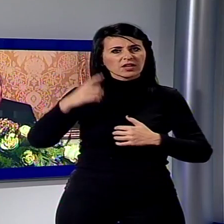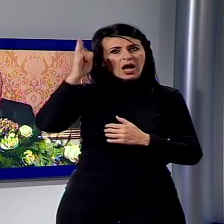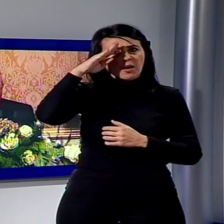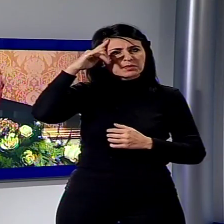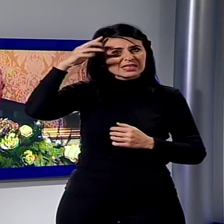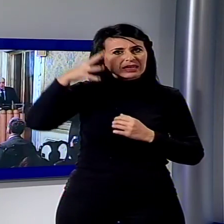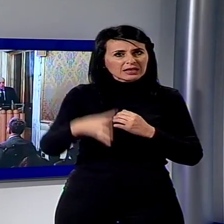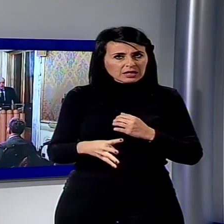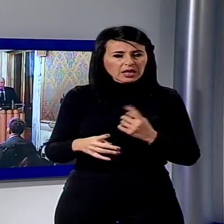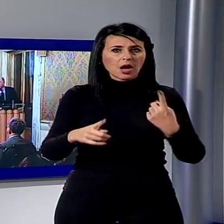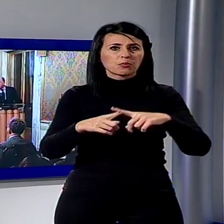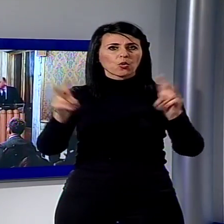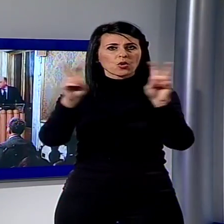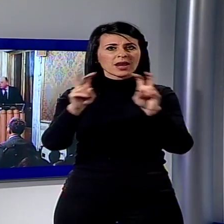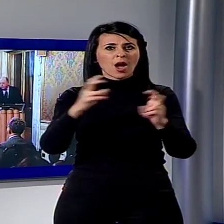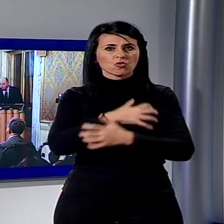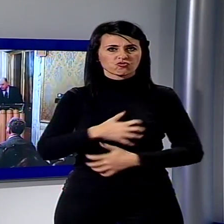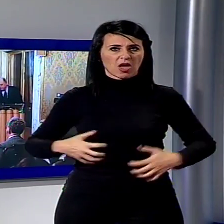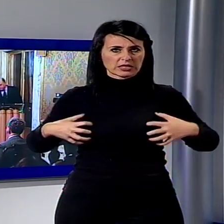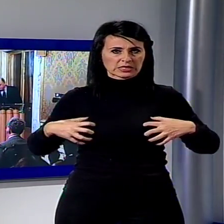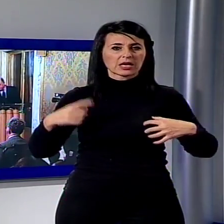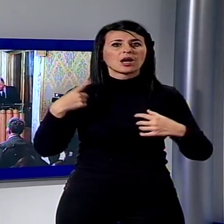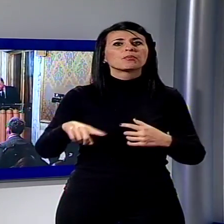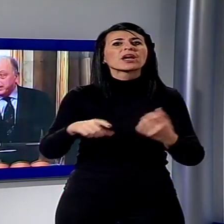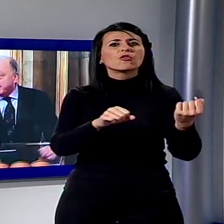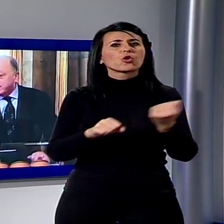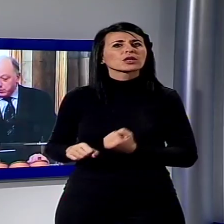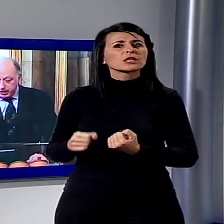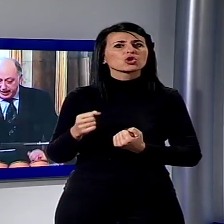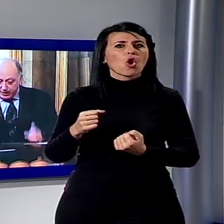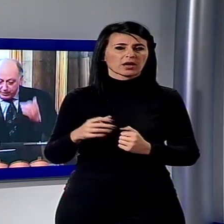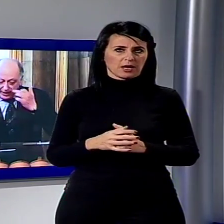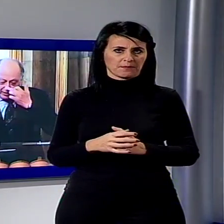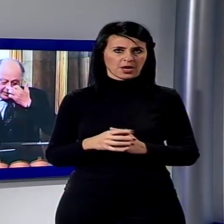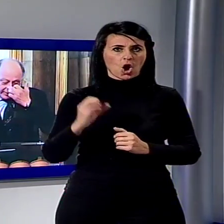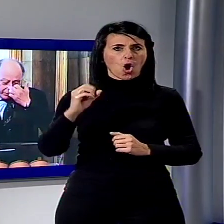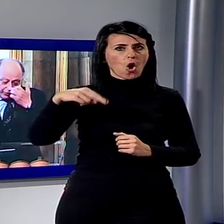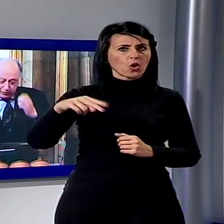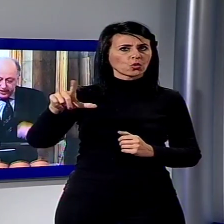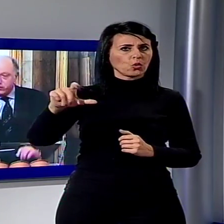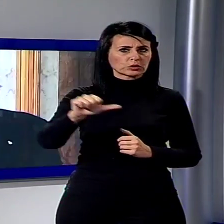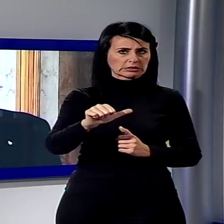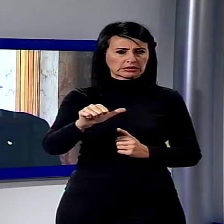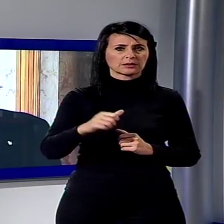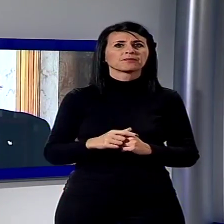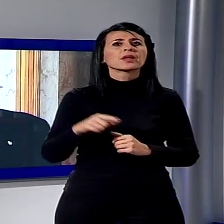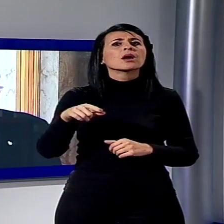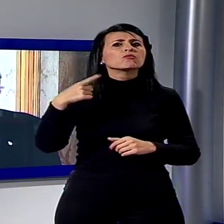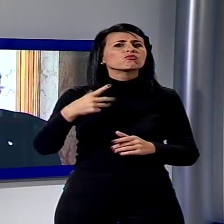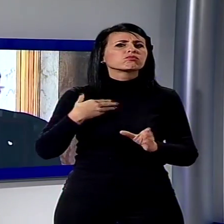la nuova fondazione presentata a Palazzo Bernardini. La ONLUS, presieduta da Alberto Piccini, coinvolge docenti dell'Università